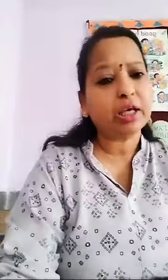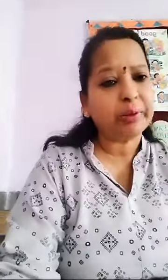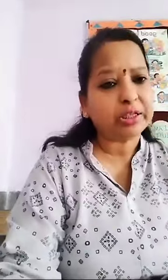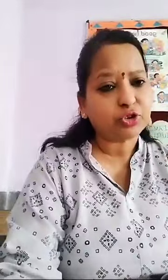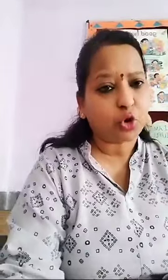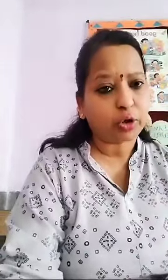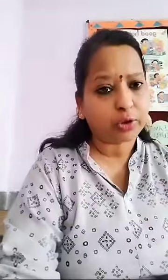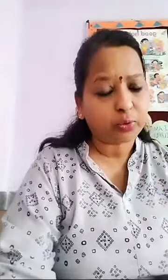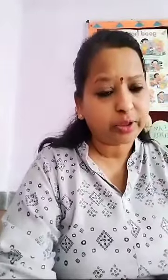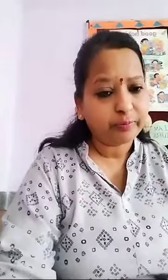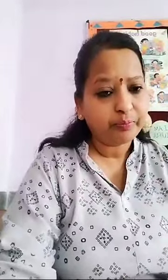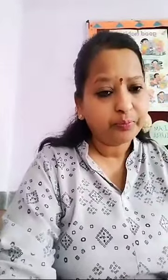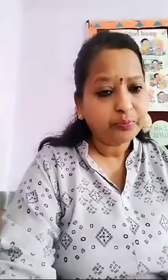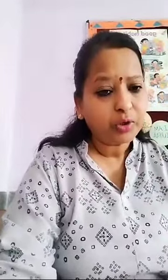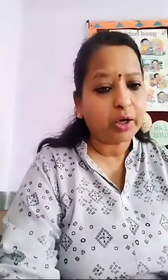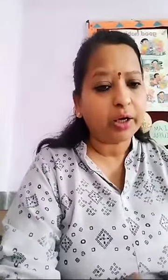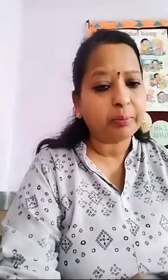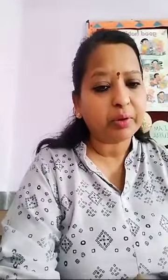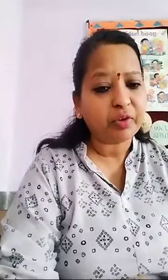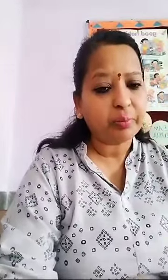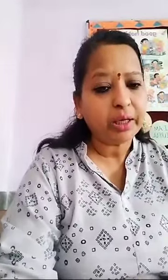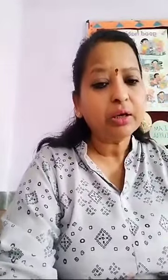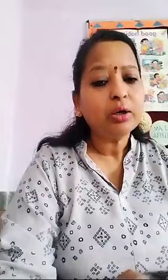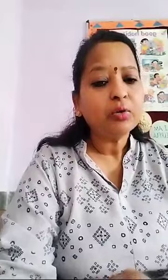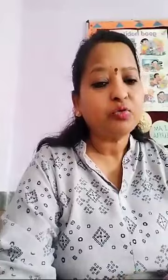करोगे और number will be 43